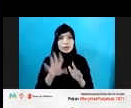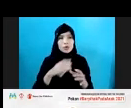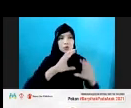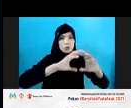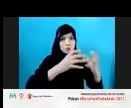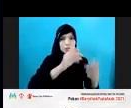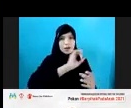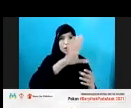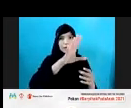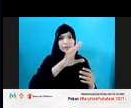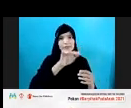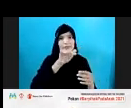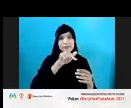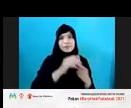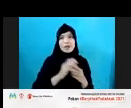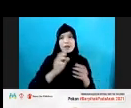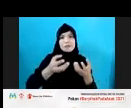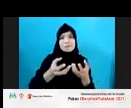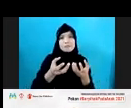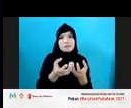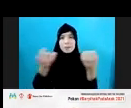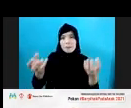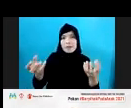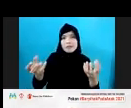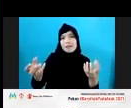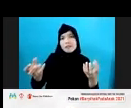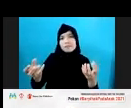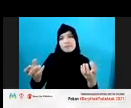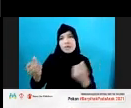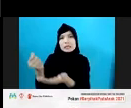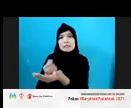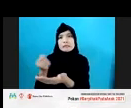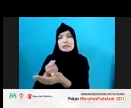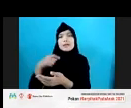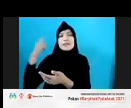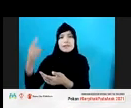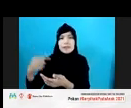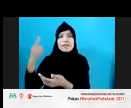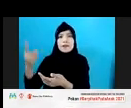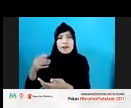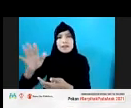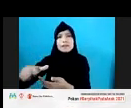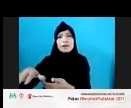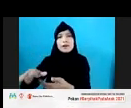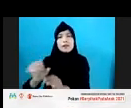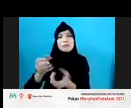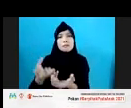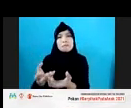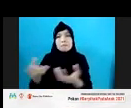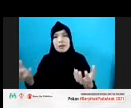berbeda dengan dunia kekerasan yang dihadapi oleh anak-anak sehari-hari. Nah,